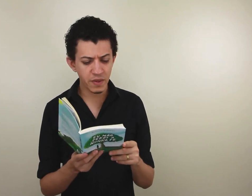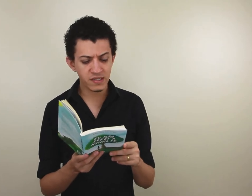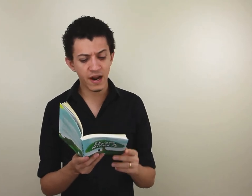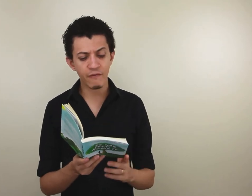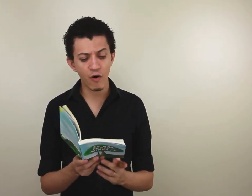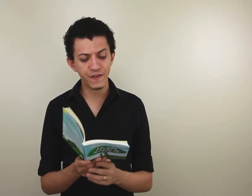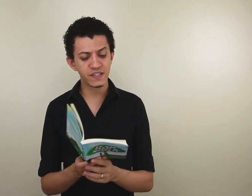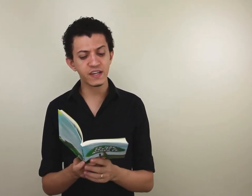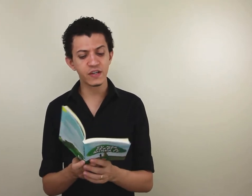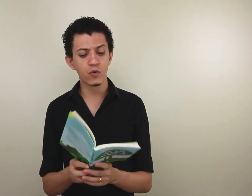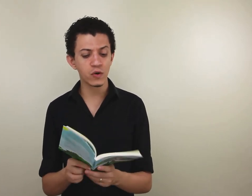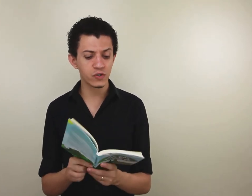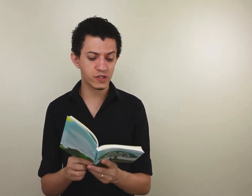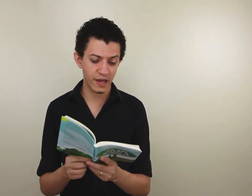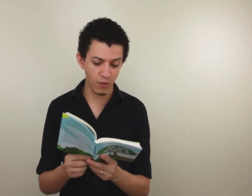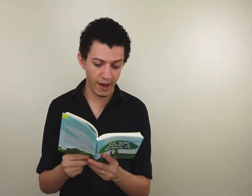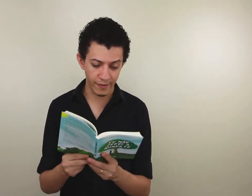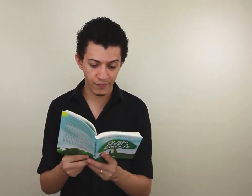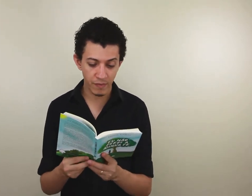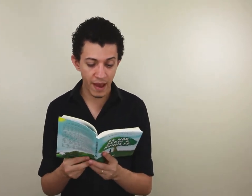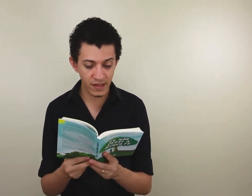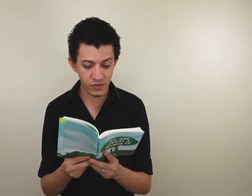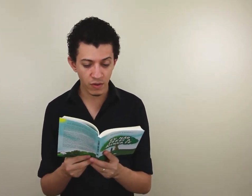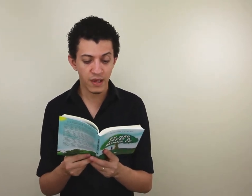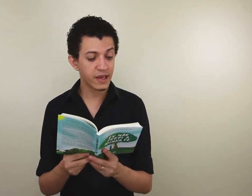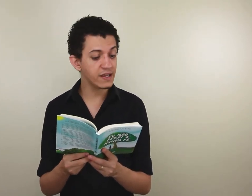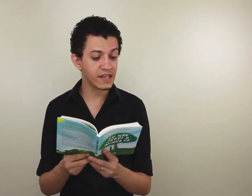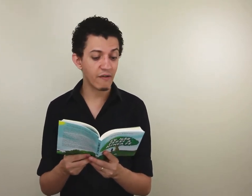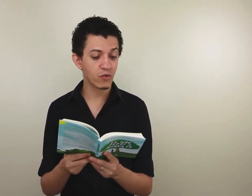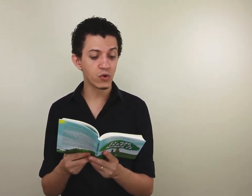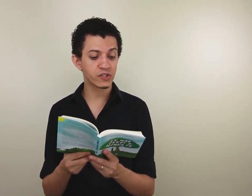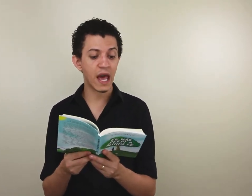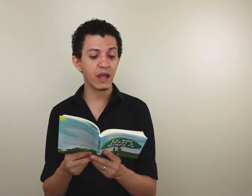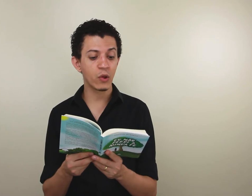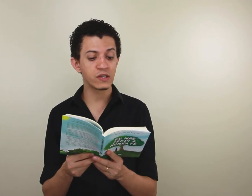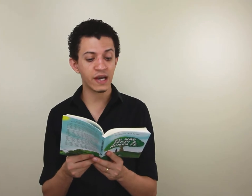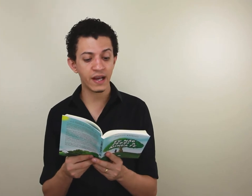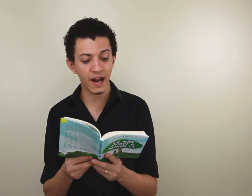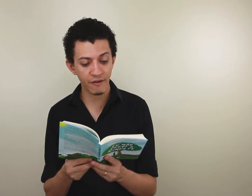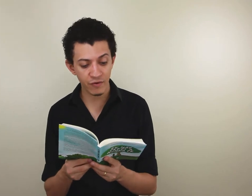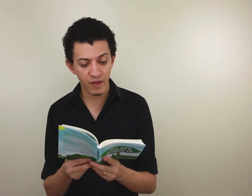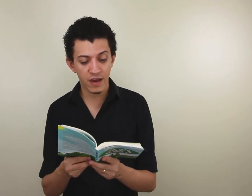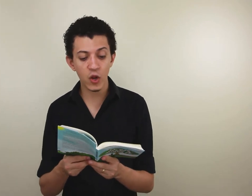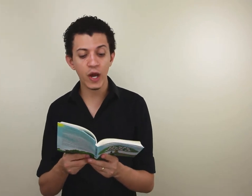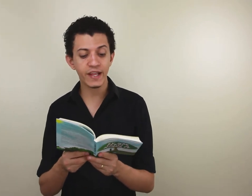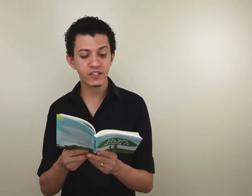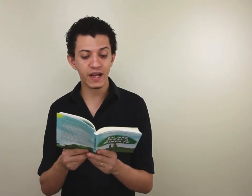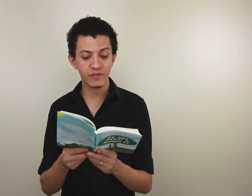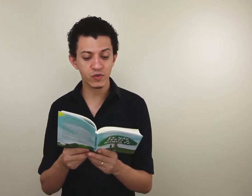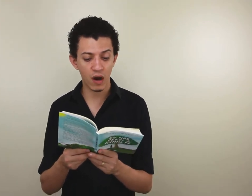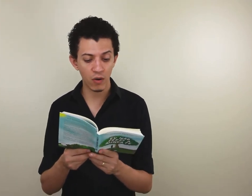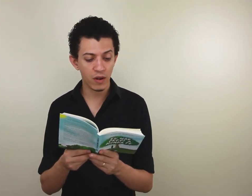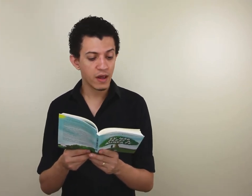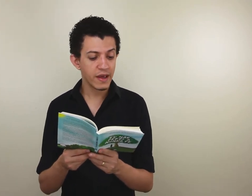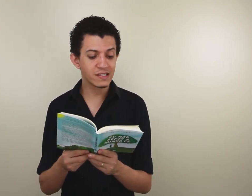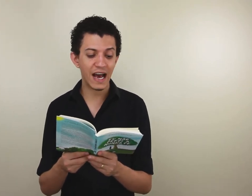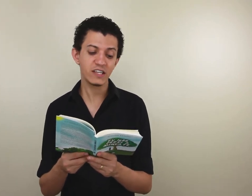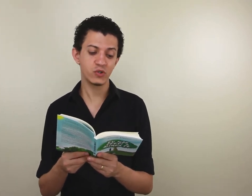administravam oficinas e cursos de signwaring. Madison, que iniciava o curso técnico em design gráfico, criou a identidade visual e site do